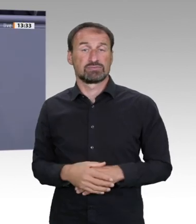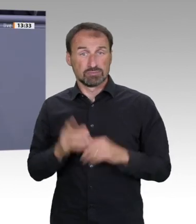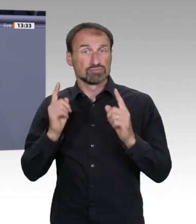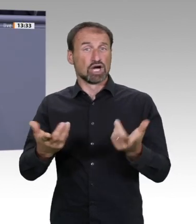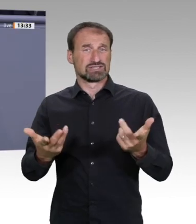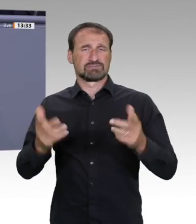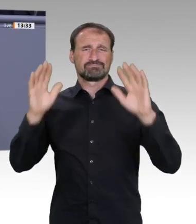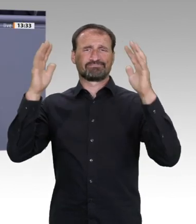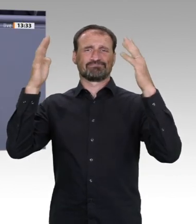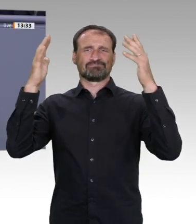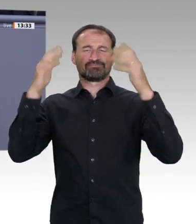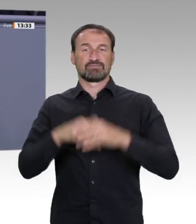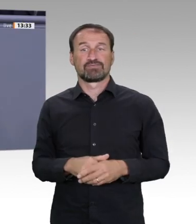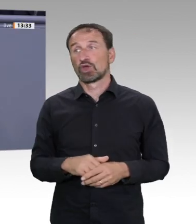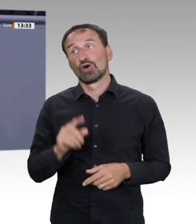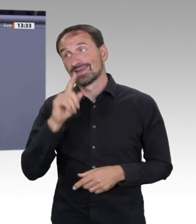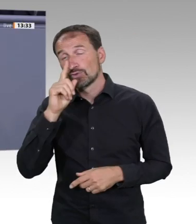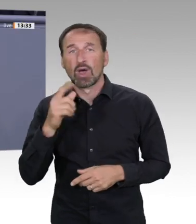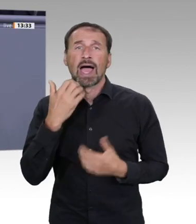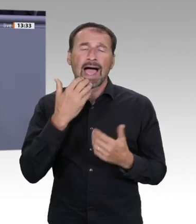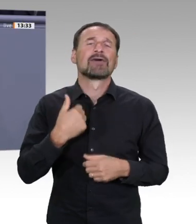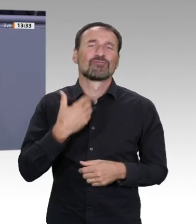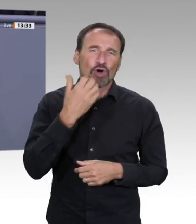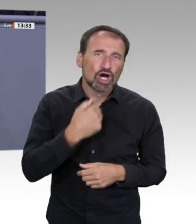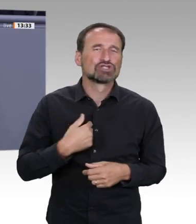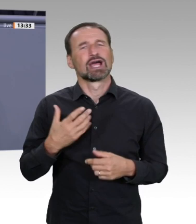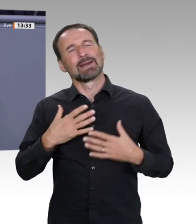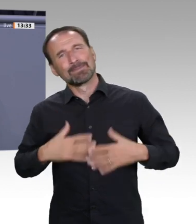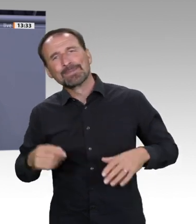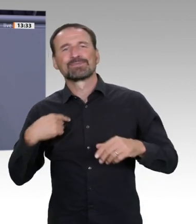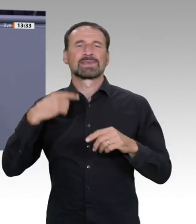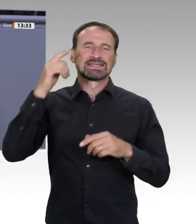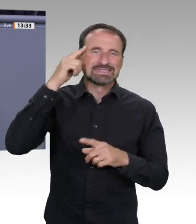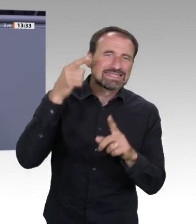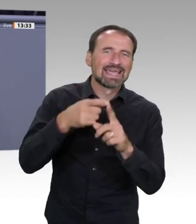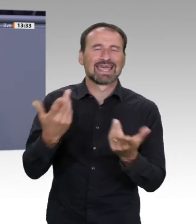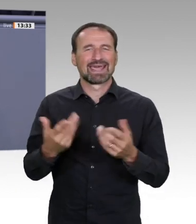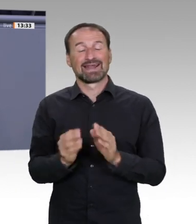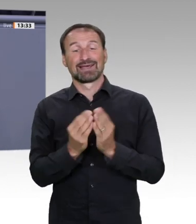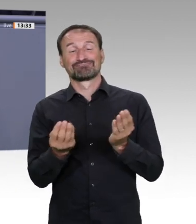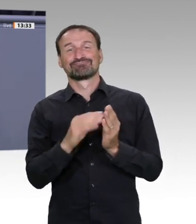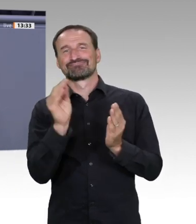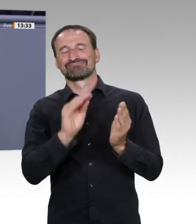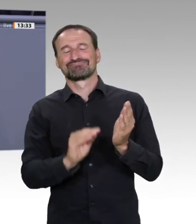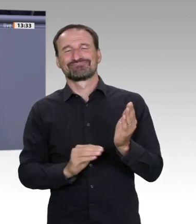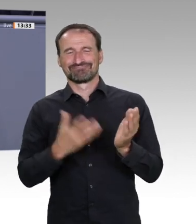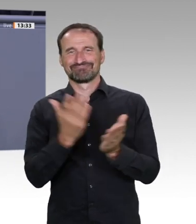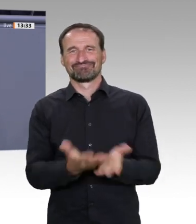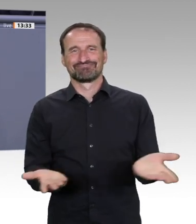Wir bräuchten ja ein starkes Forschungsministerium, weil die Herausforderungen so groß sind. Denn wir brauchen eben genau diese